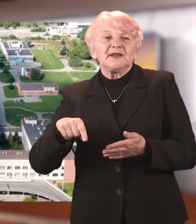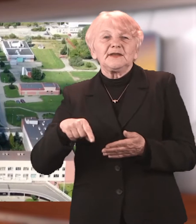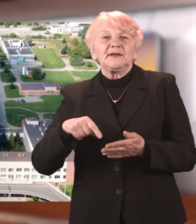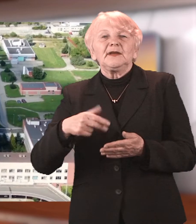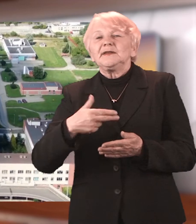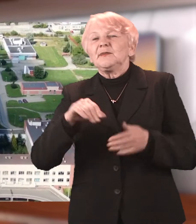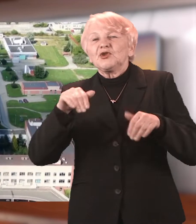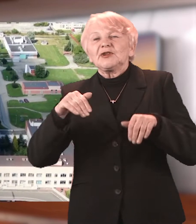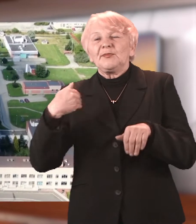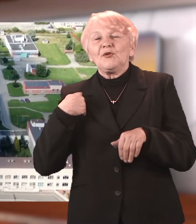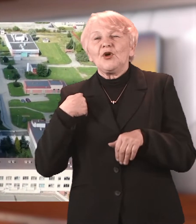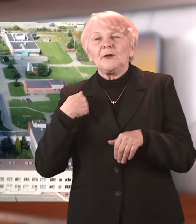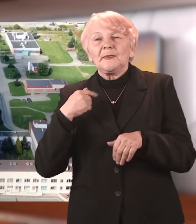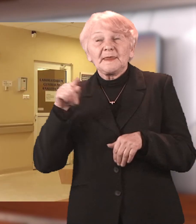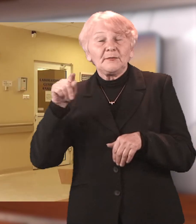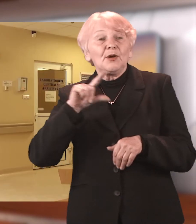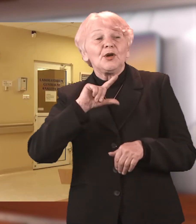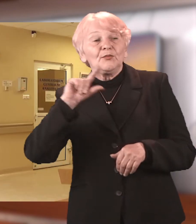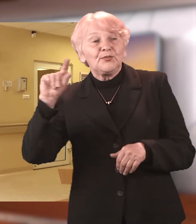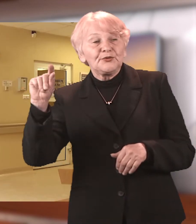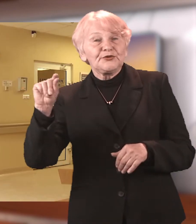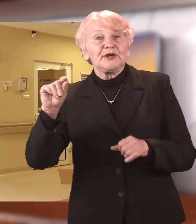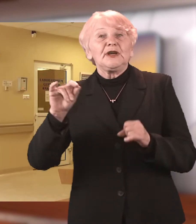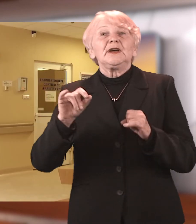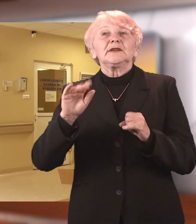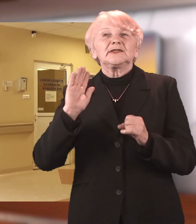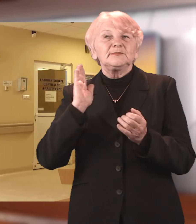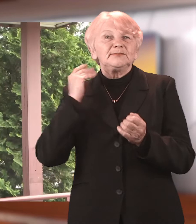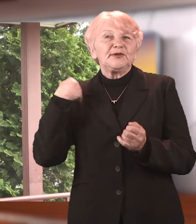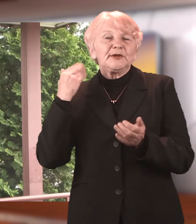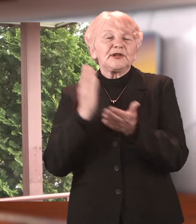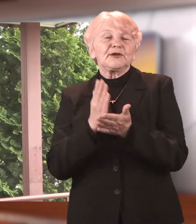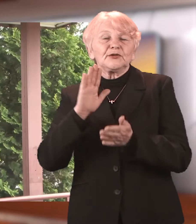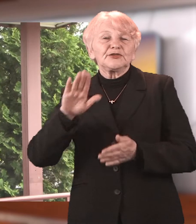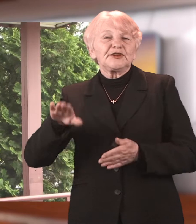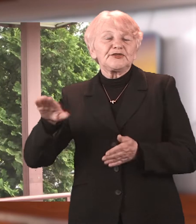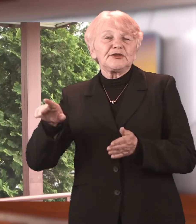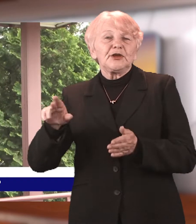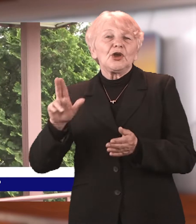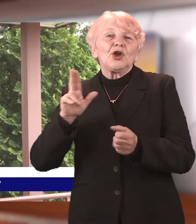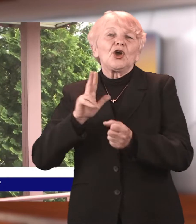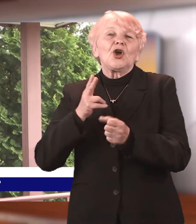Rejonowego w Raciborzu funkcjonował wyłącznie dla dzieci zakażonych wirusem SARS-CoV-2. Mieliśmy dzieci